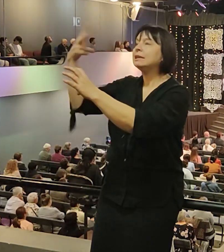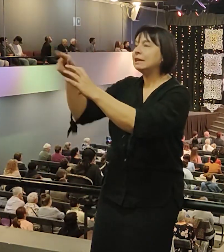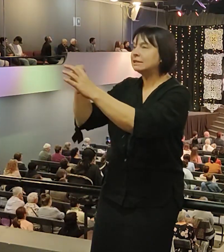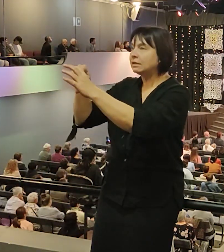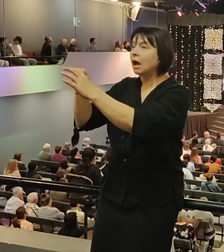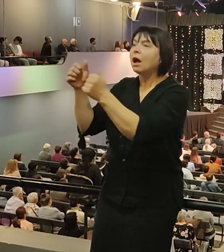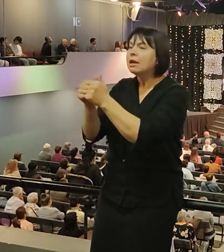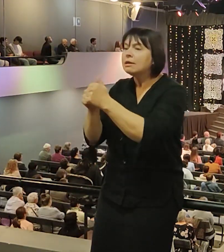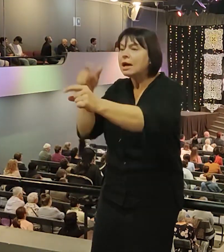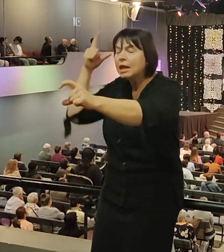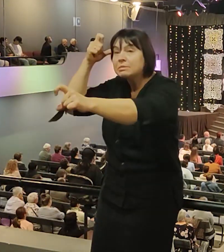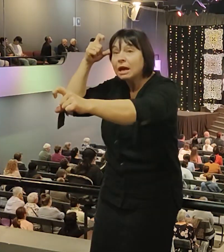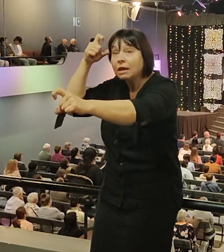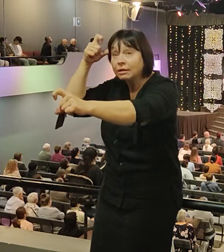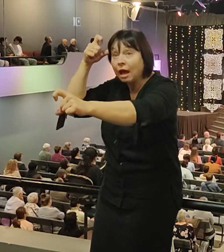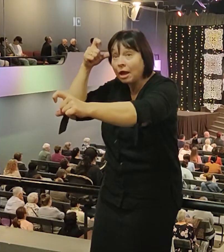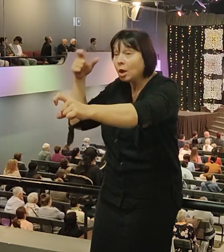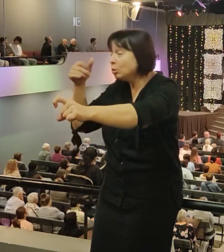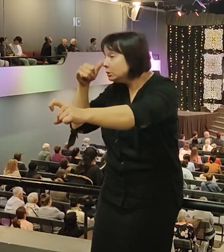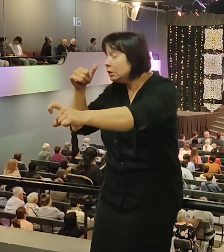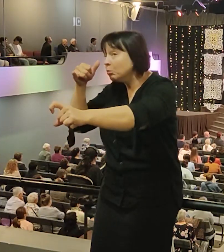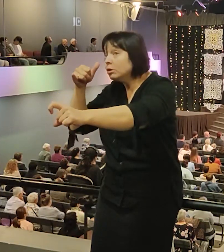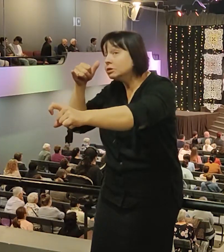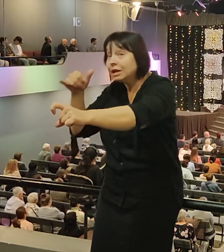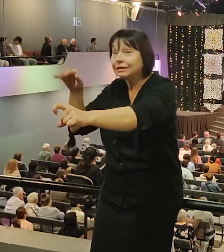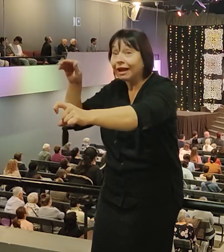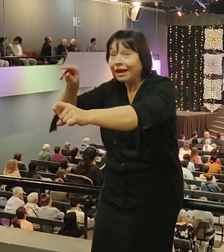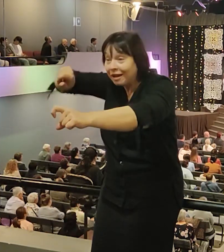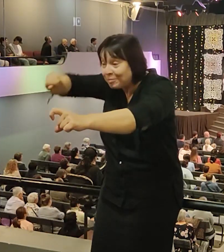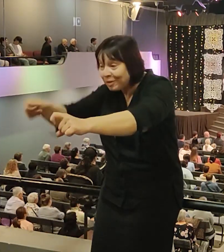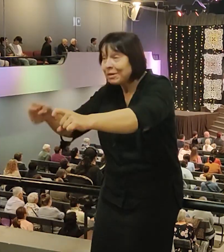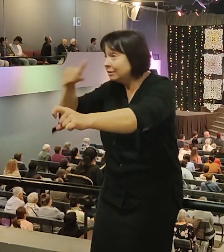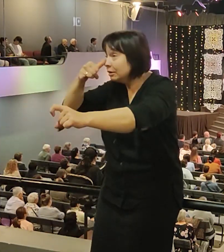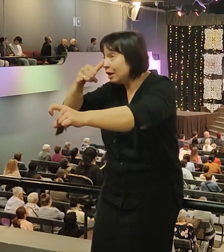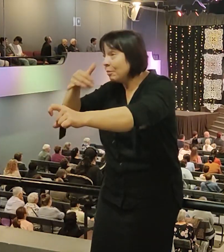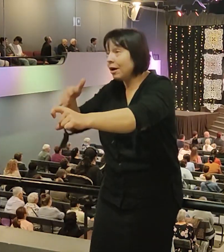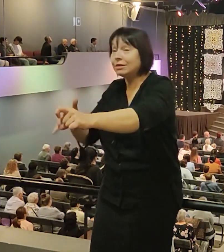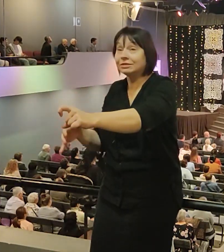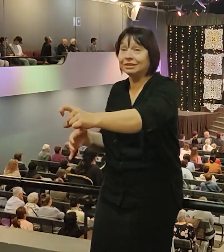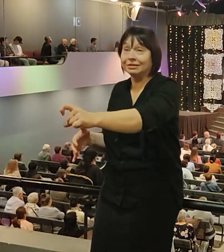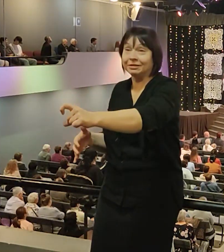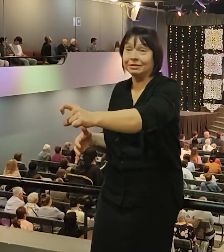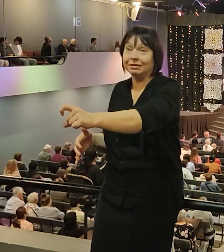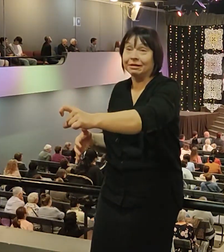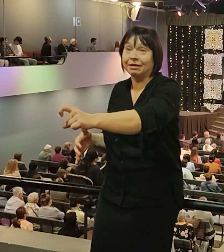А я думаю, только три ангела, а дьявол двигаться не может. А что он будет делать, когда Христос придет?